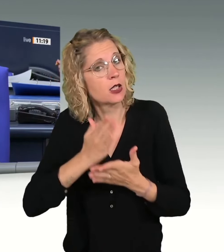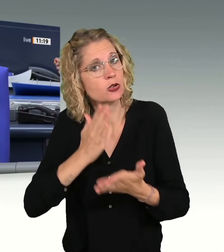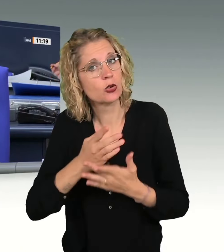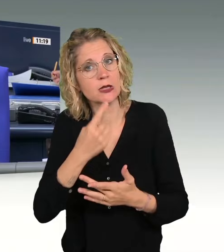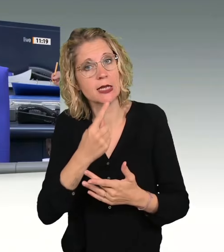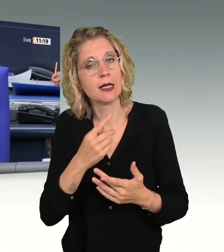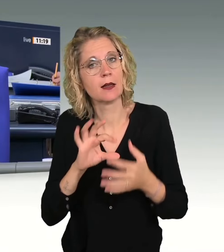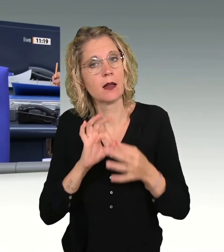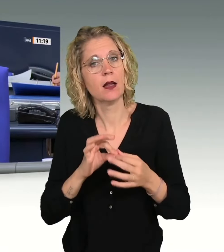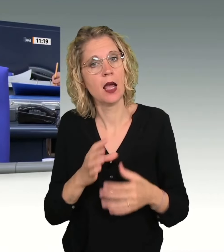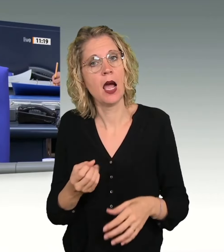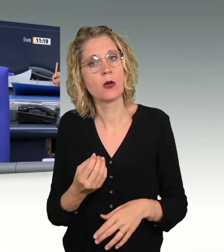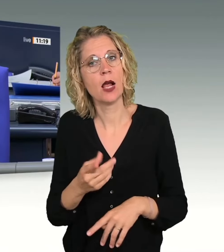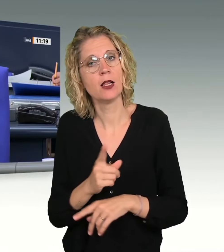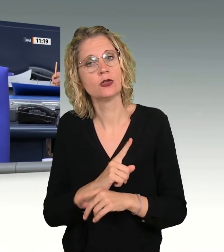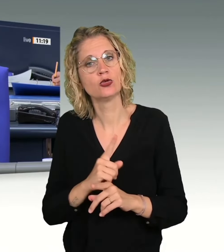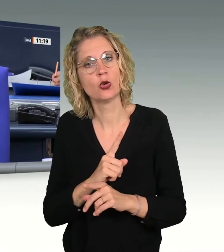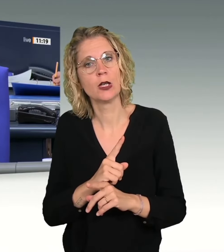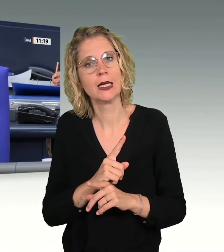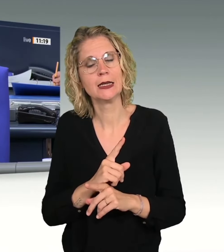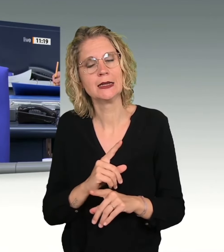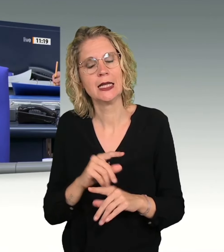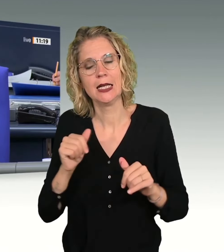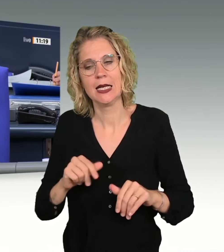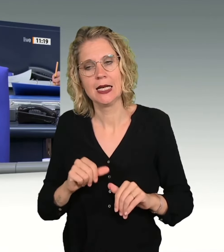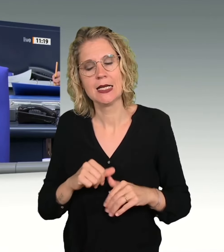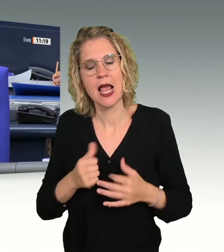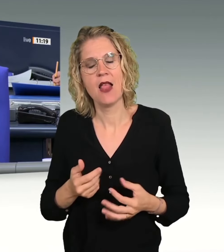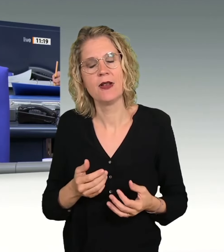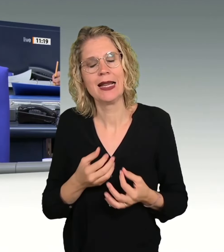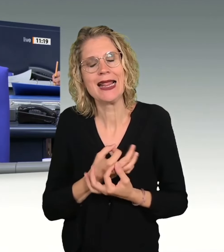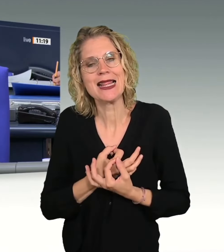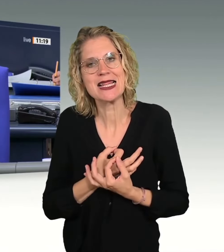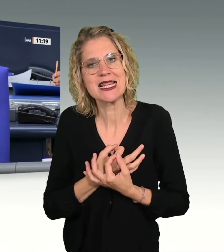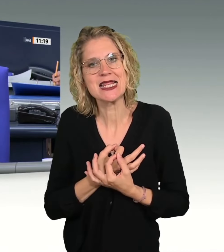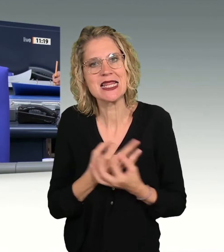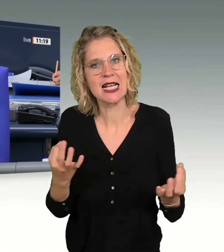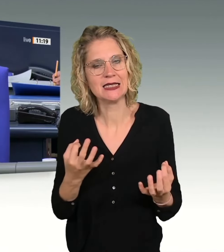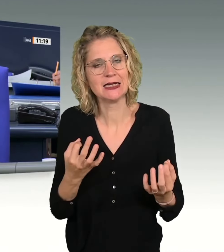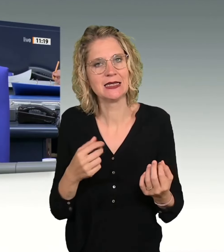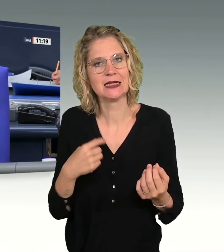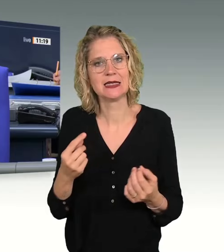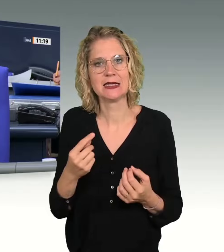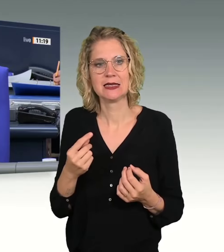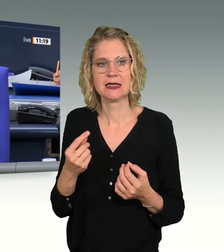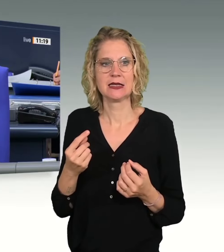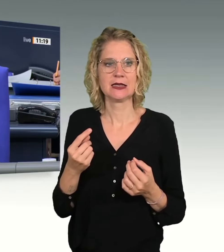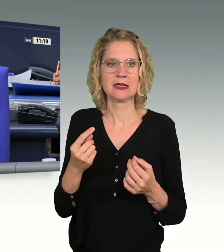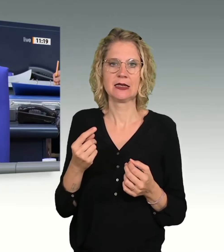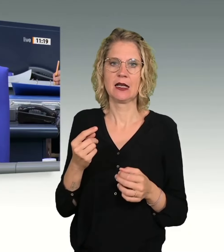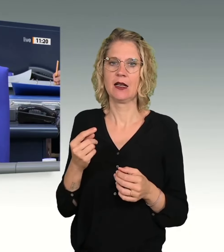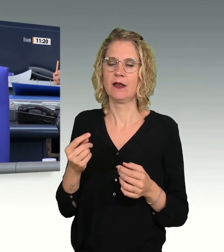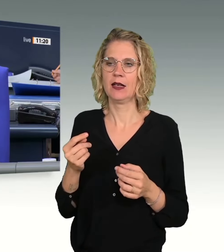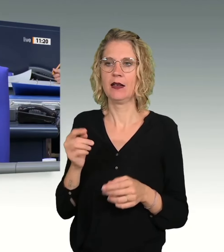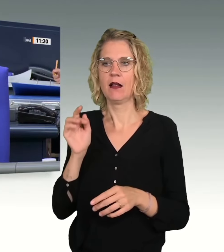Stunde angemerkt habe. Es hilft uns überhaupt nichts, wenn wir uns gegenseitig, ob nun Gruppen oder